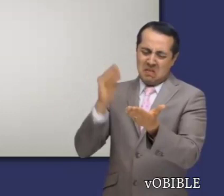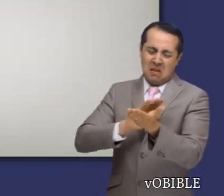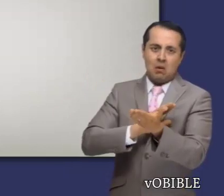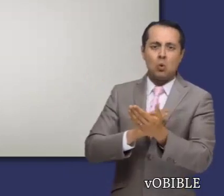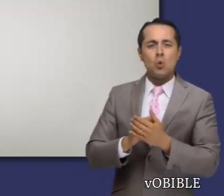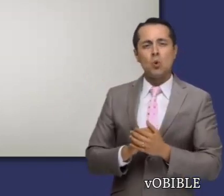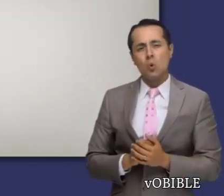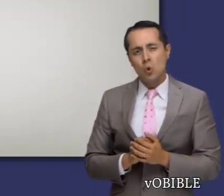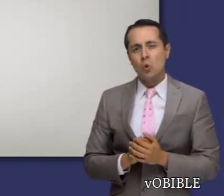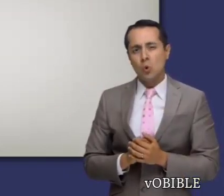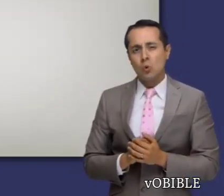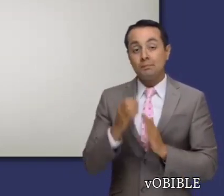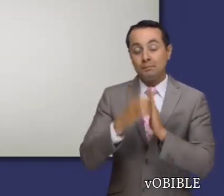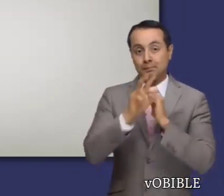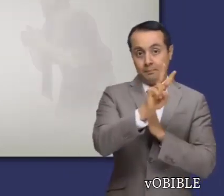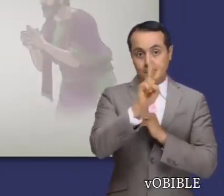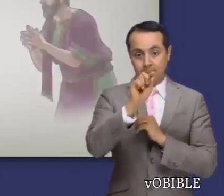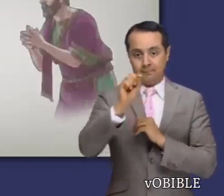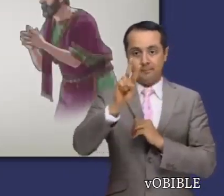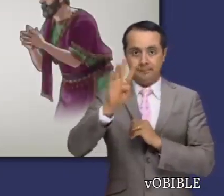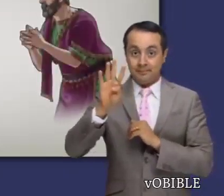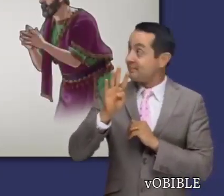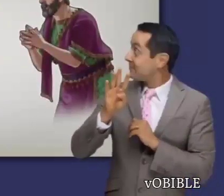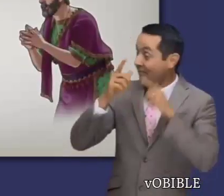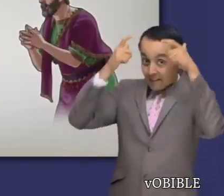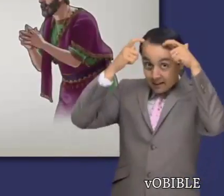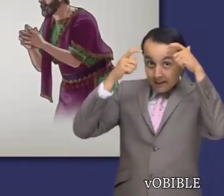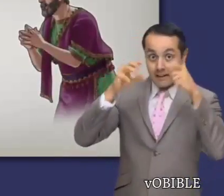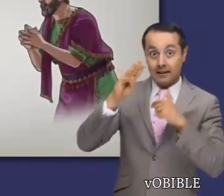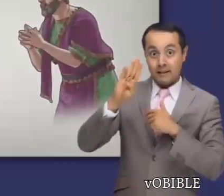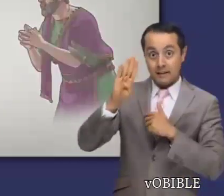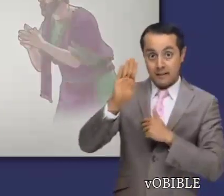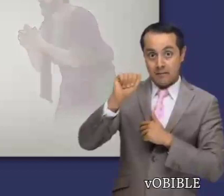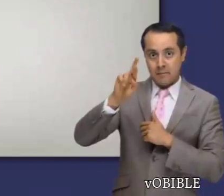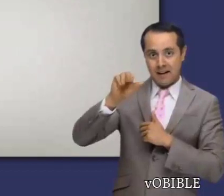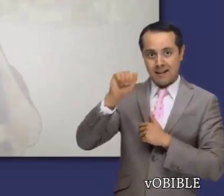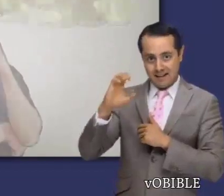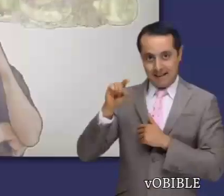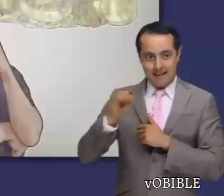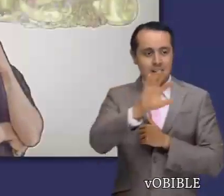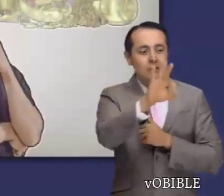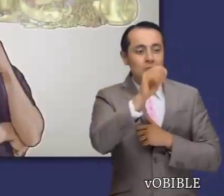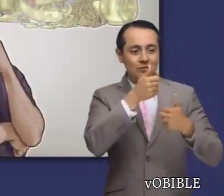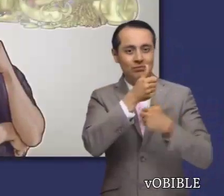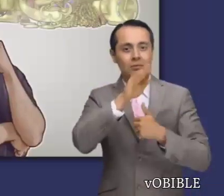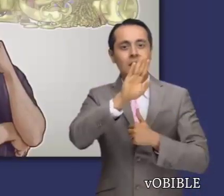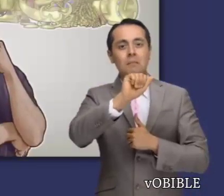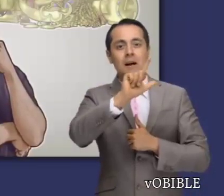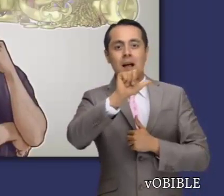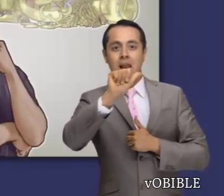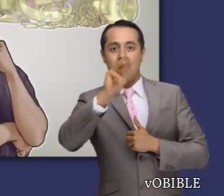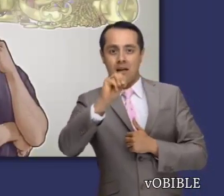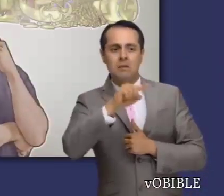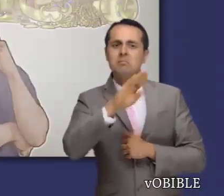En los capítulos 22 a 24, el rey moabita Balak contrata a Balaam, un hombre codicioso que no es